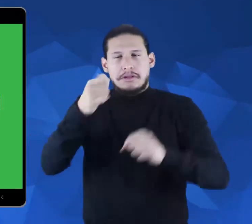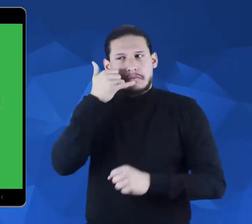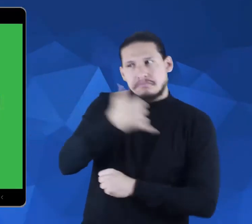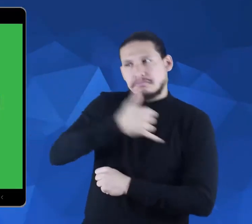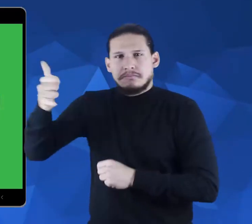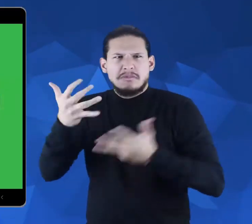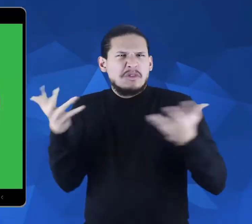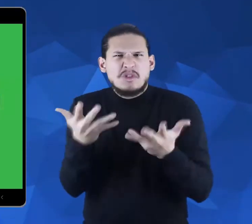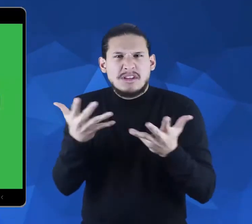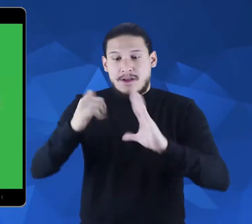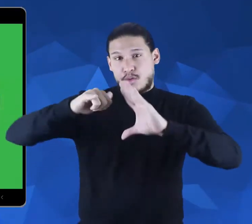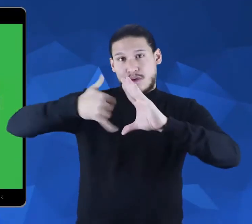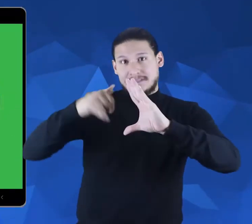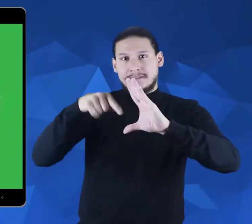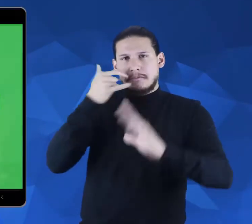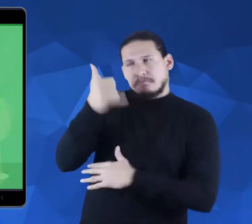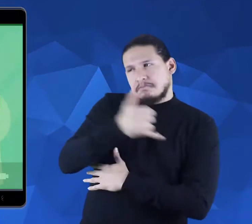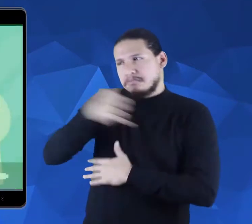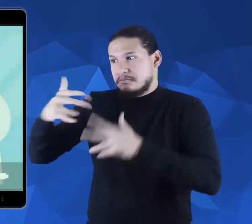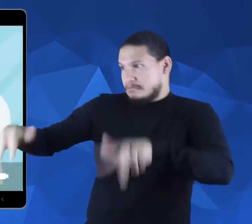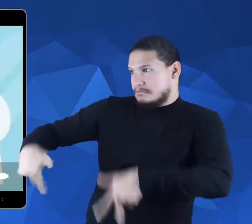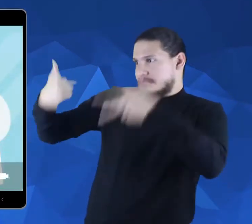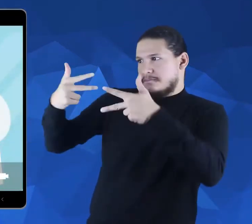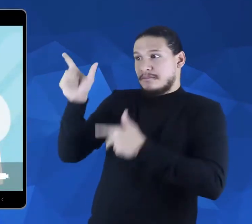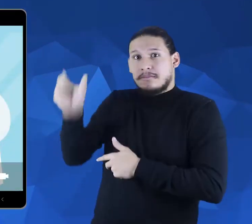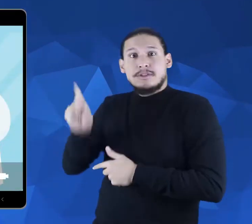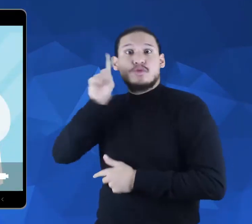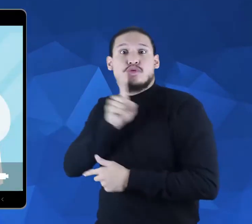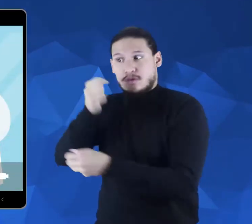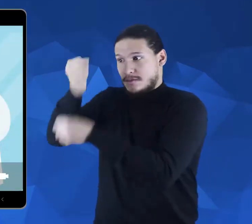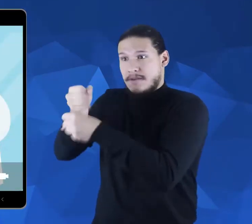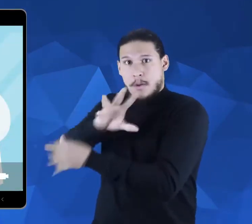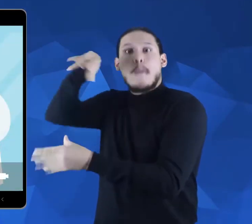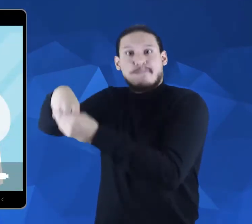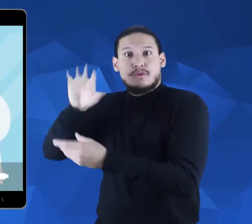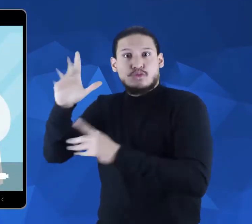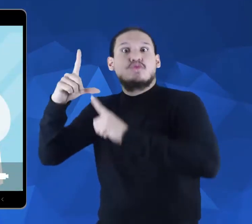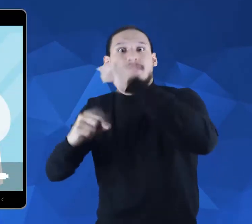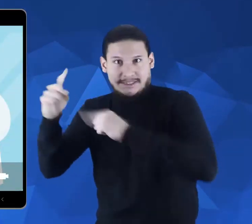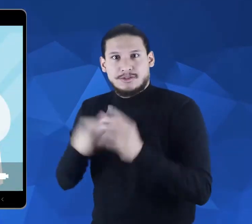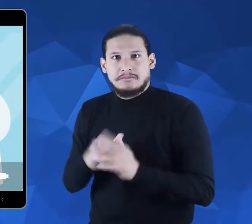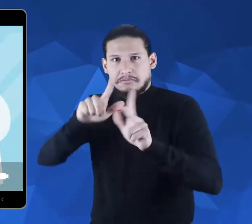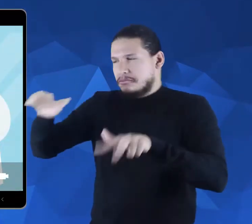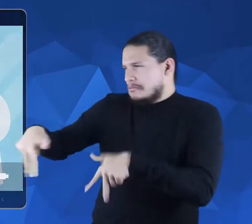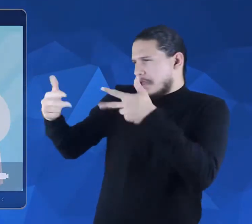incluyentes, donde te atenderá una persona sorda vinculada a la empresa para tomar tu pedido,